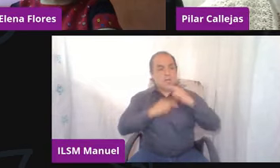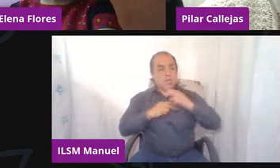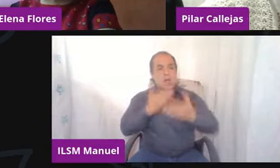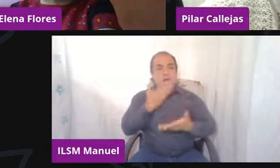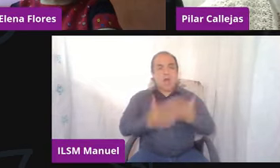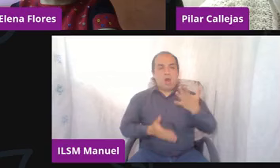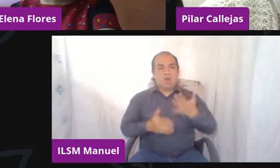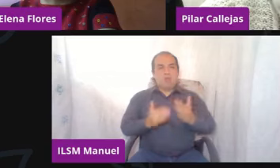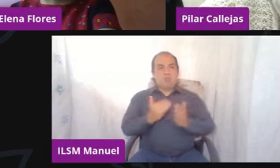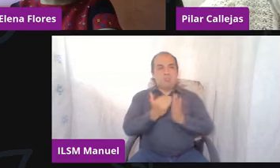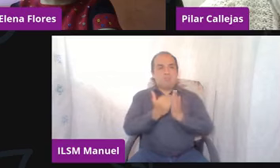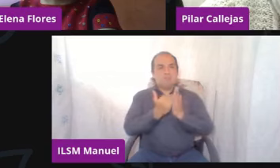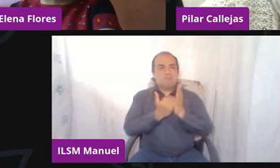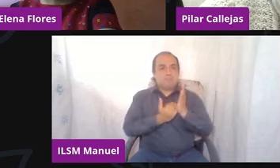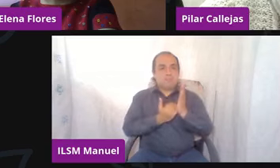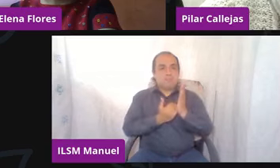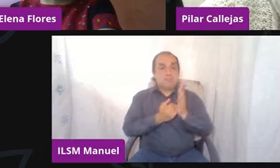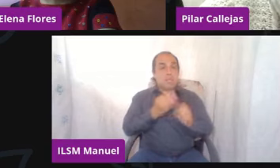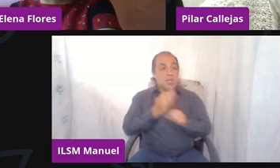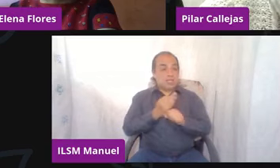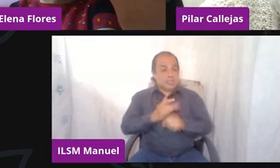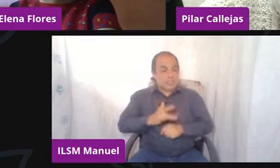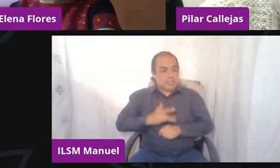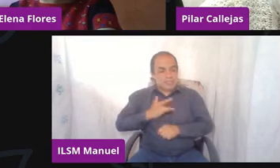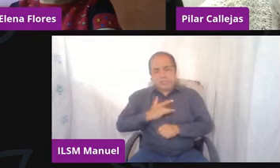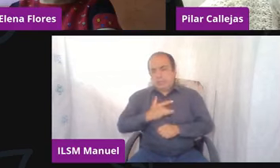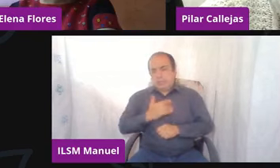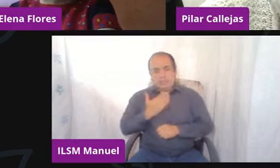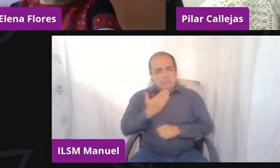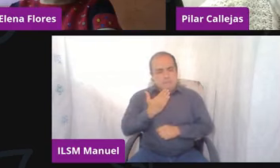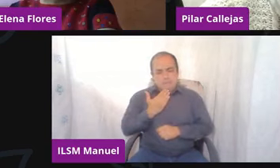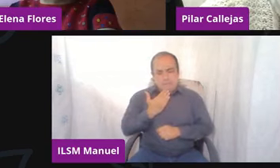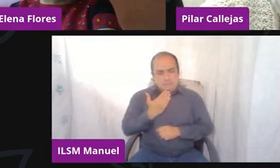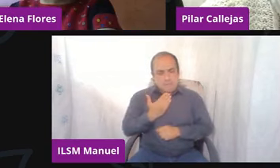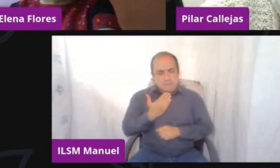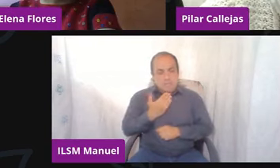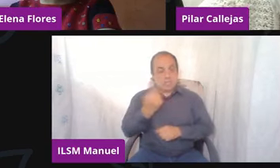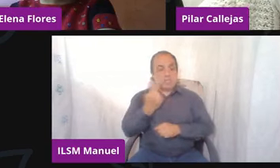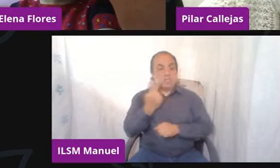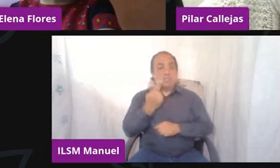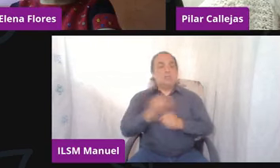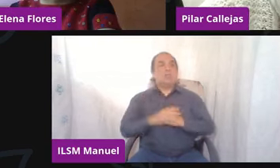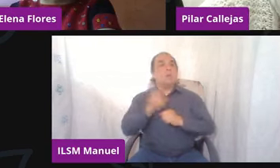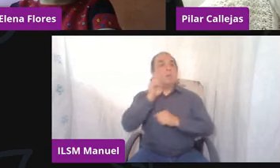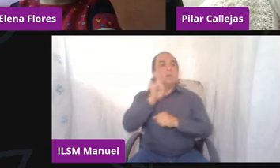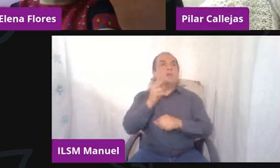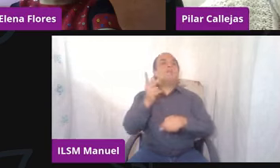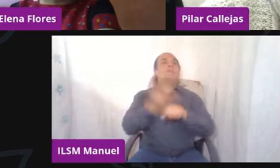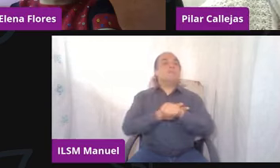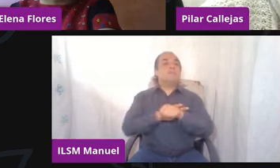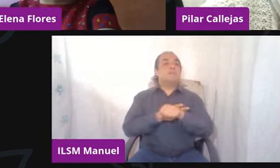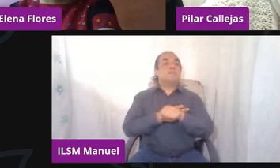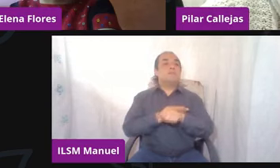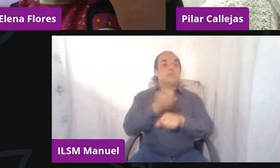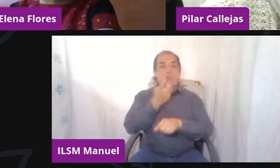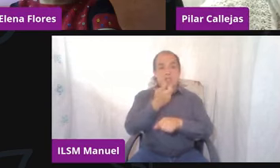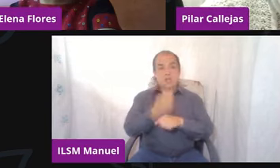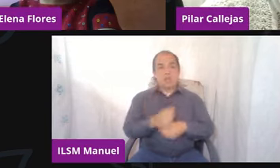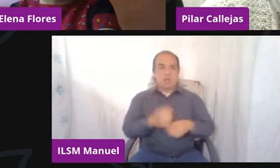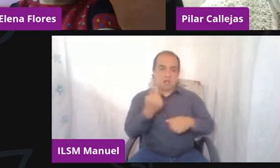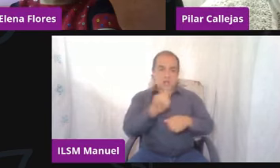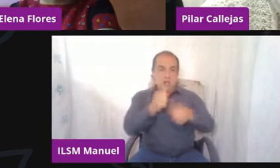todos estos síntomas en los que ya no me siento bien y ahora sí necesito ir a ver qué pasa y valdría la pena con alguien profesional